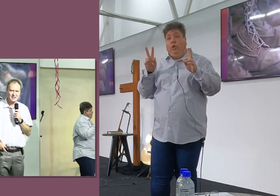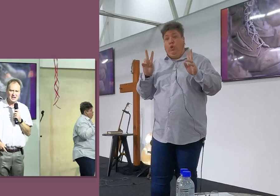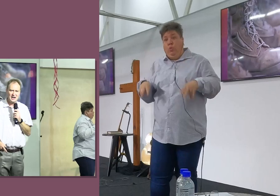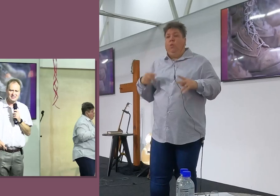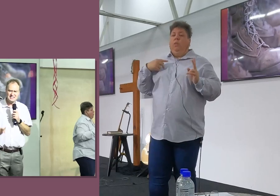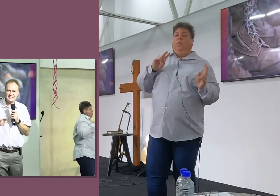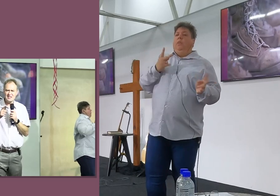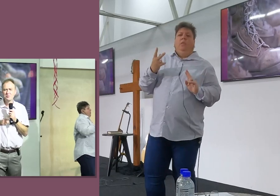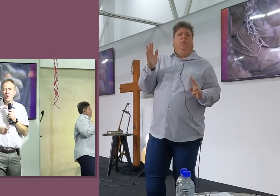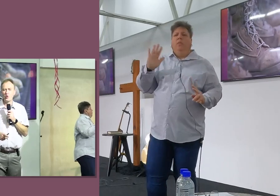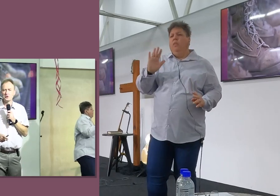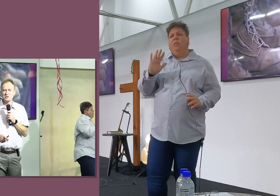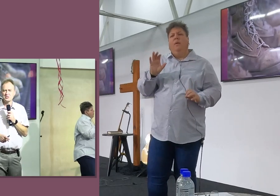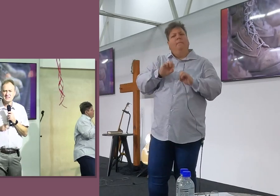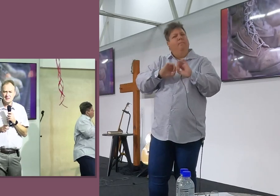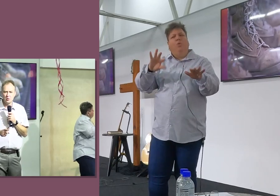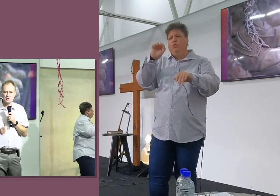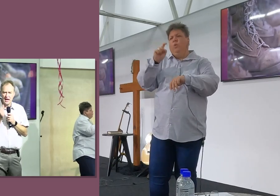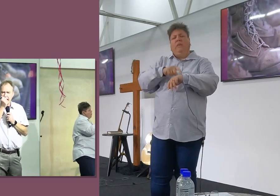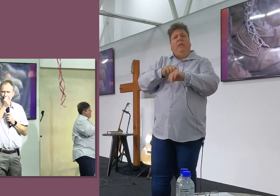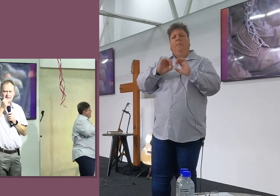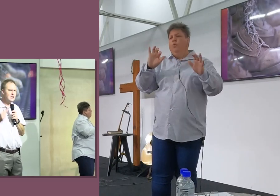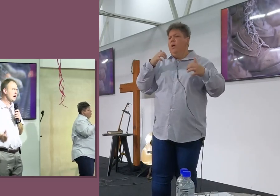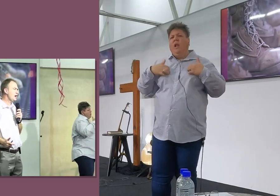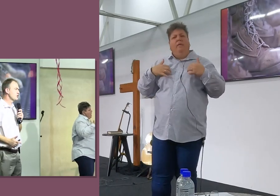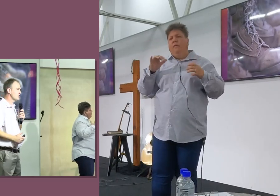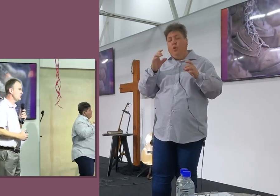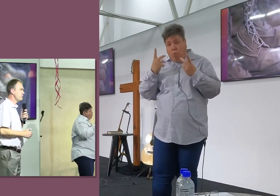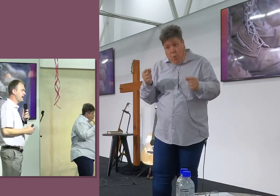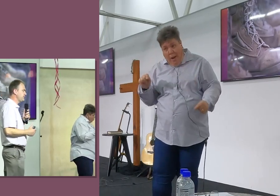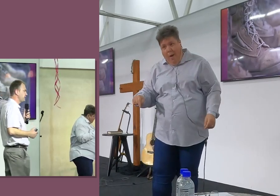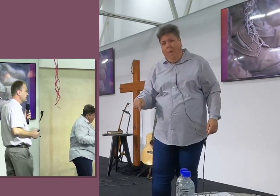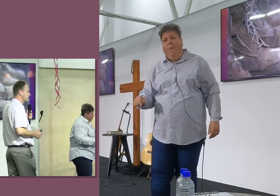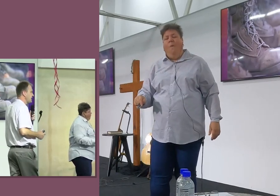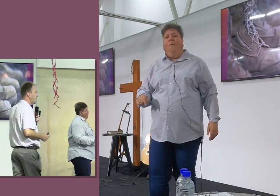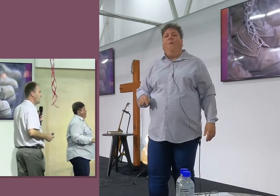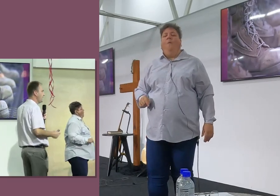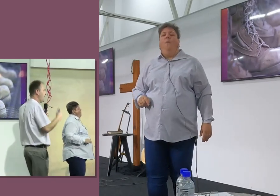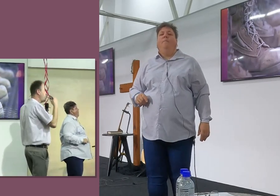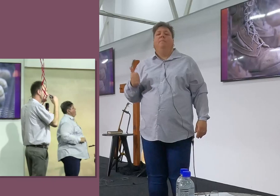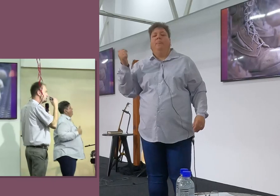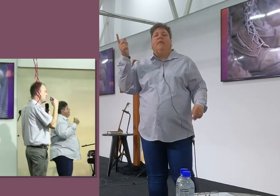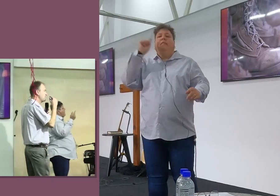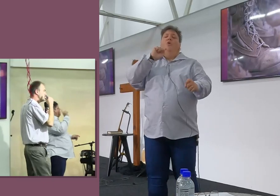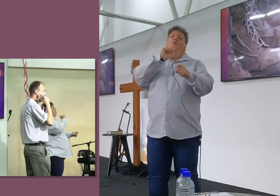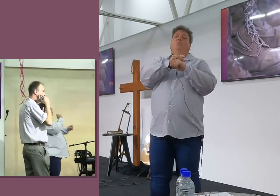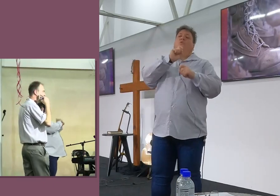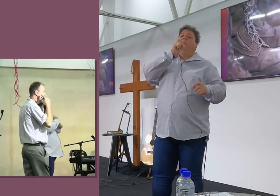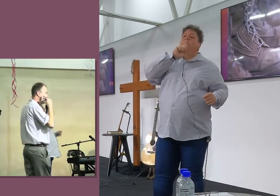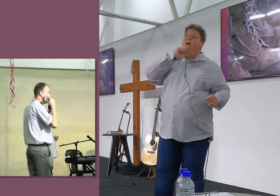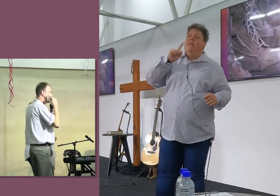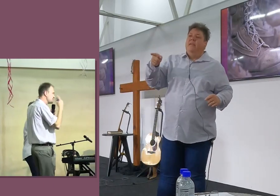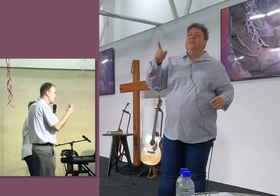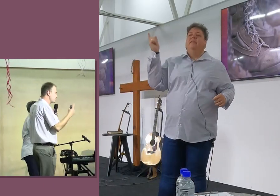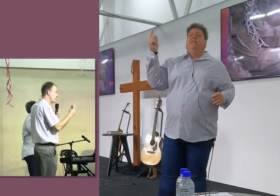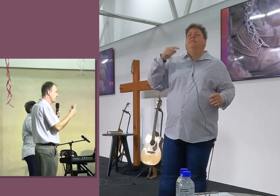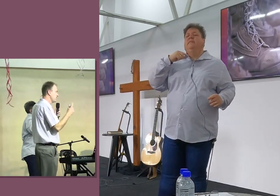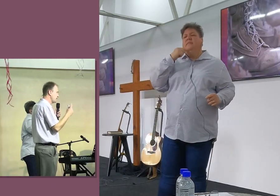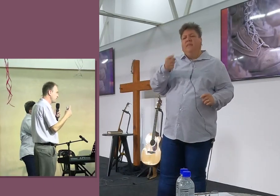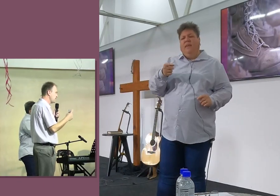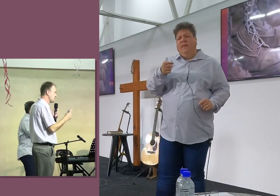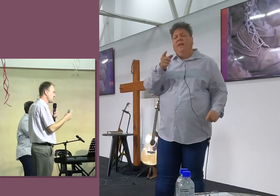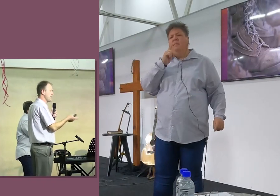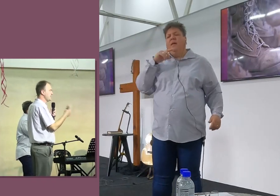nie, Dit is een moors, Dit is een moors, Ek het jy nog een oude raak geloop, En hy het vir my gesê, En ek wil nie heel tomal, Lekker gesnap,